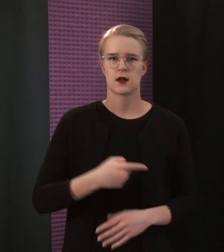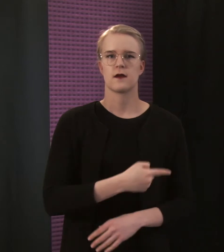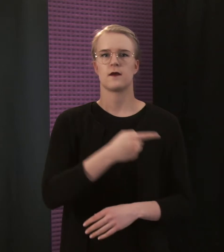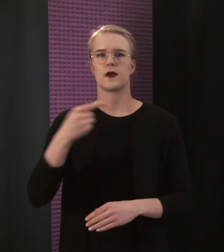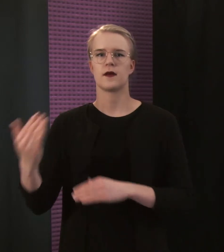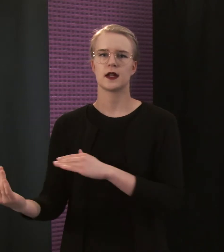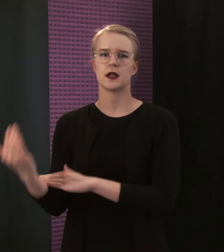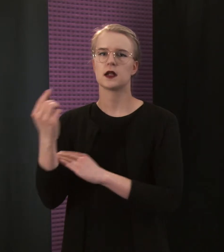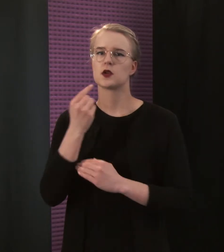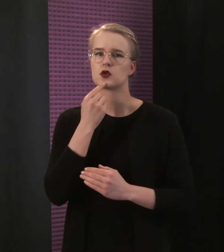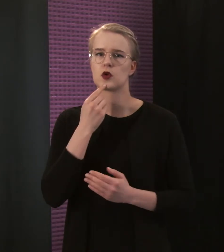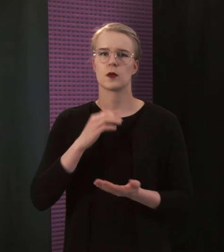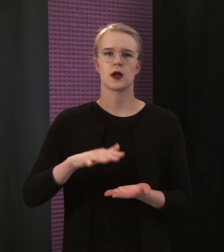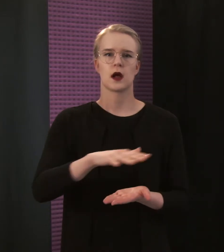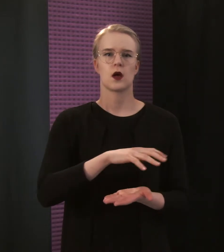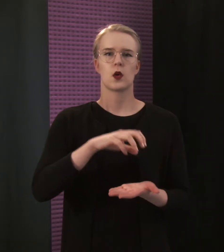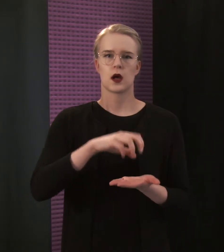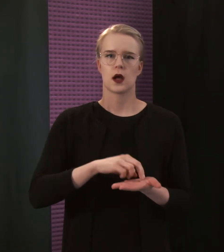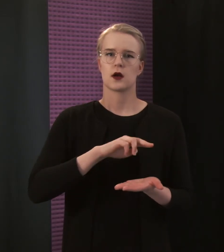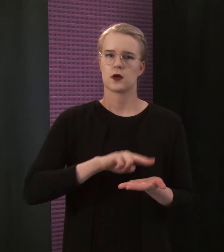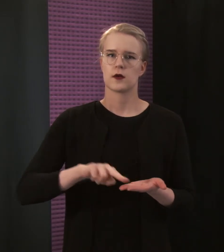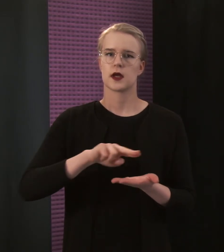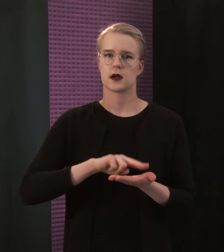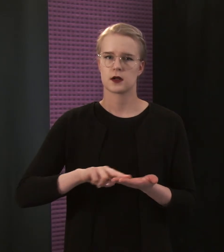aluehallintovirastossa noin vuoden verran.